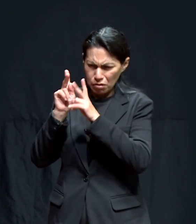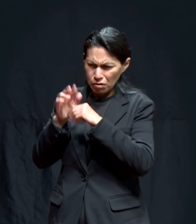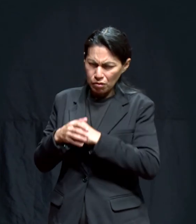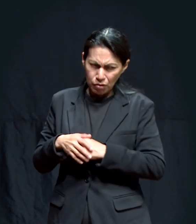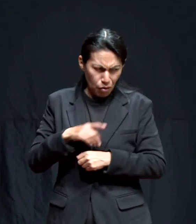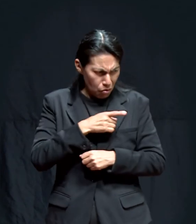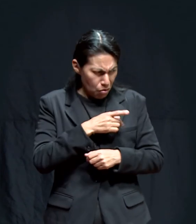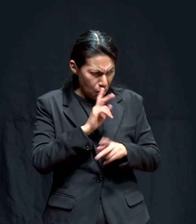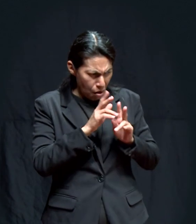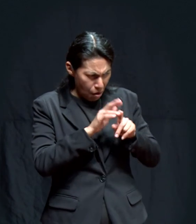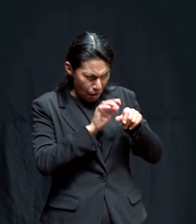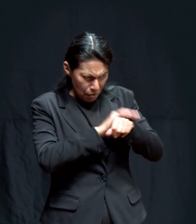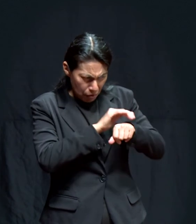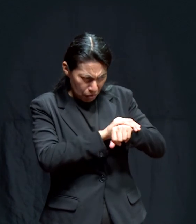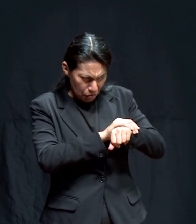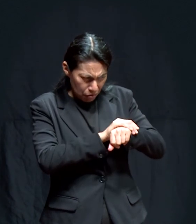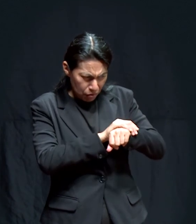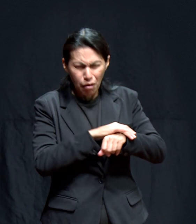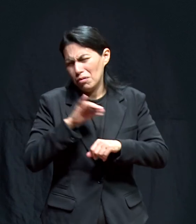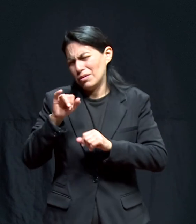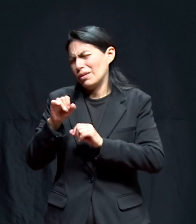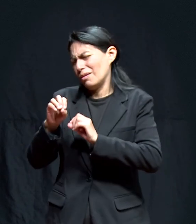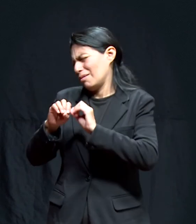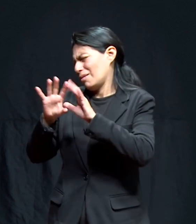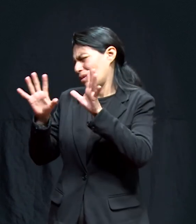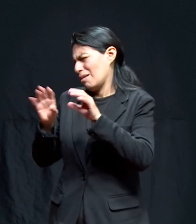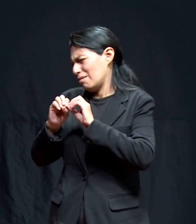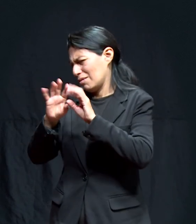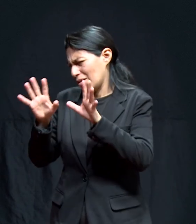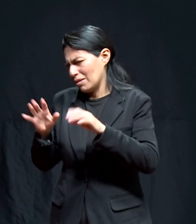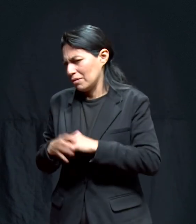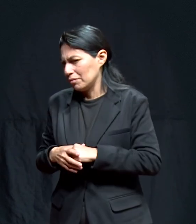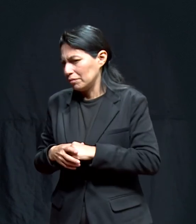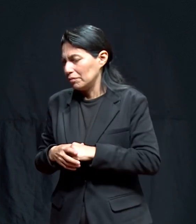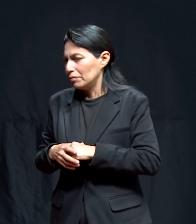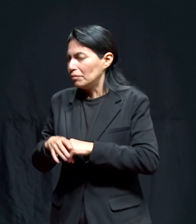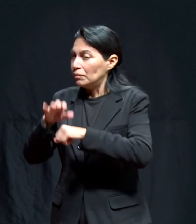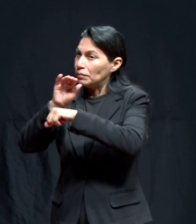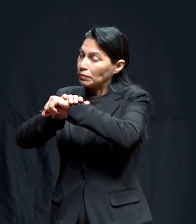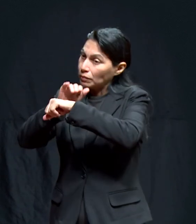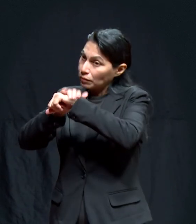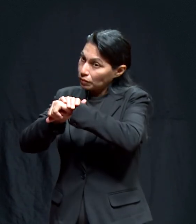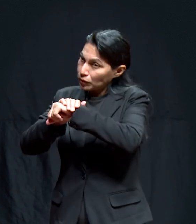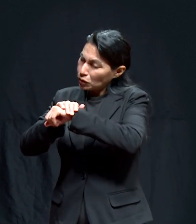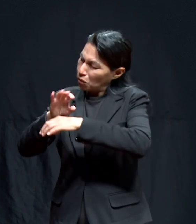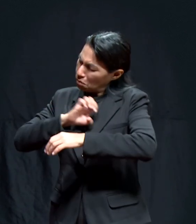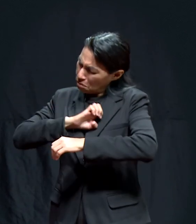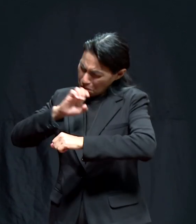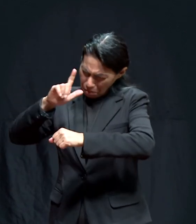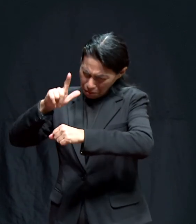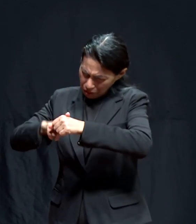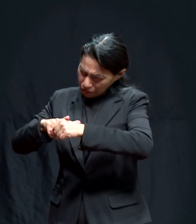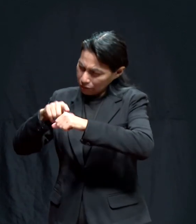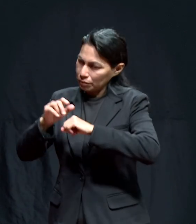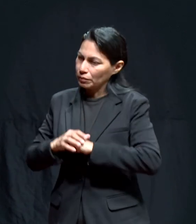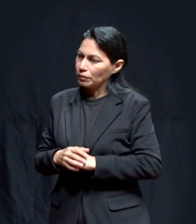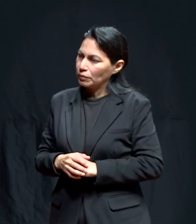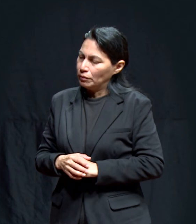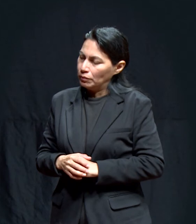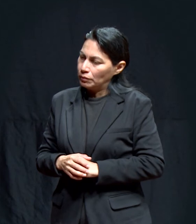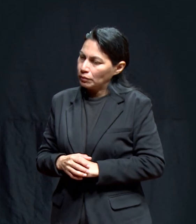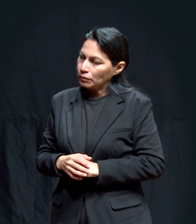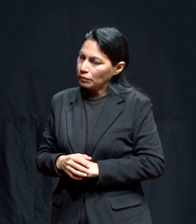yo platico mucho con él como un amigo oh si pero un amigo hay que ver que amigo si no es